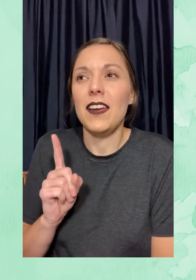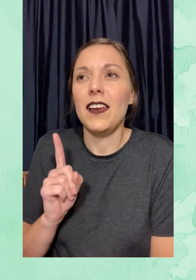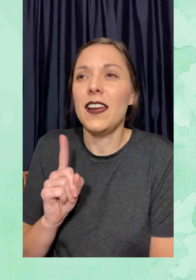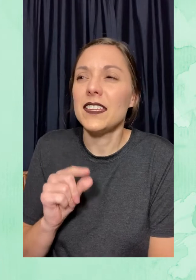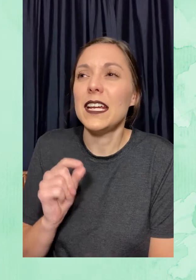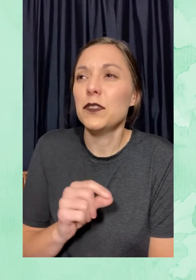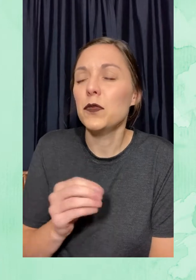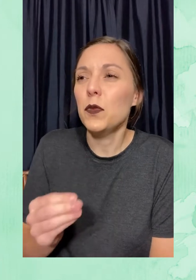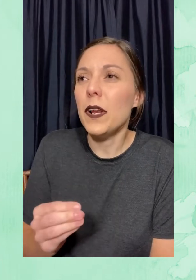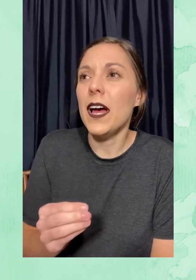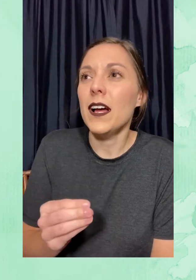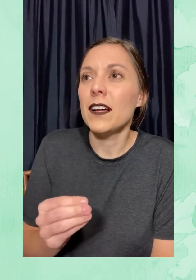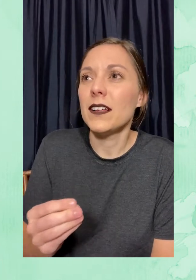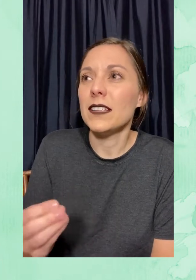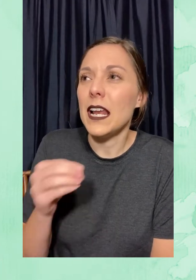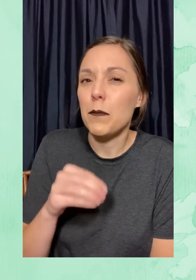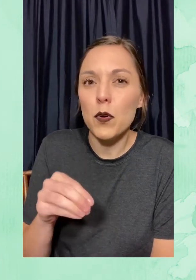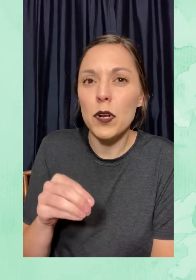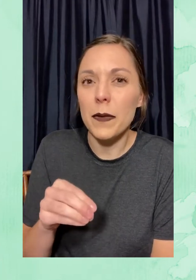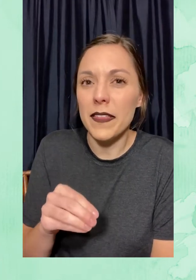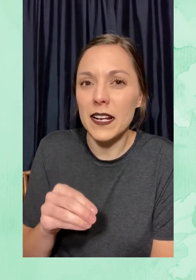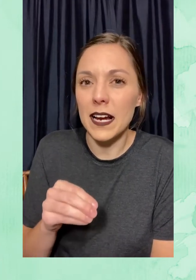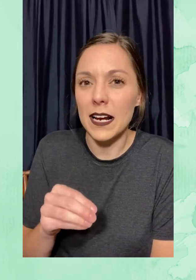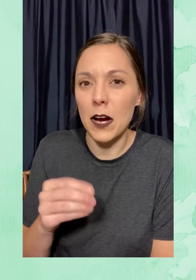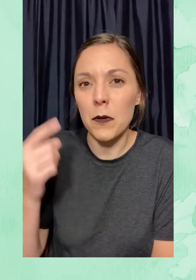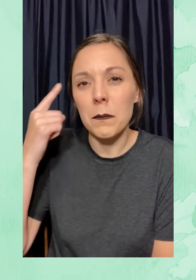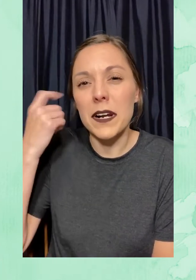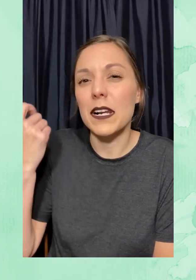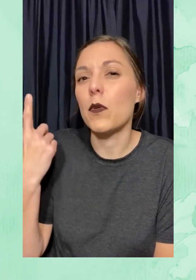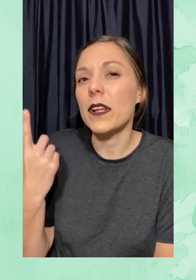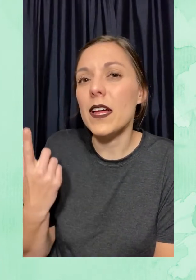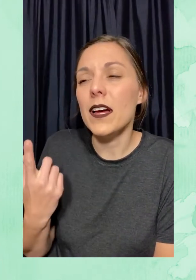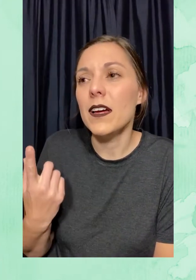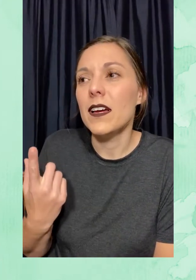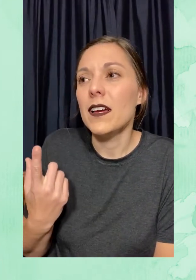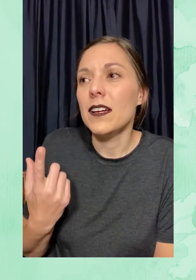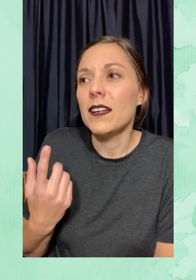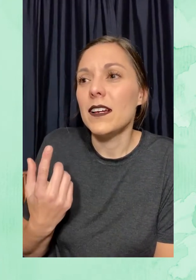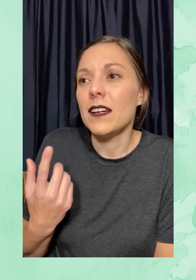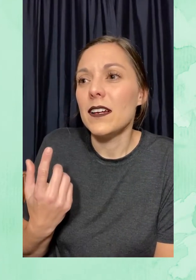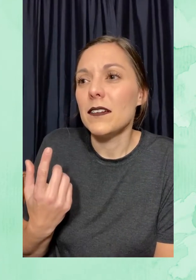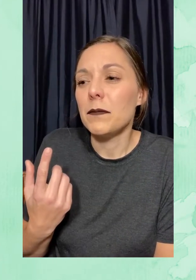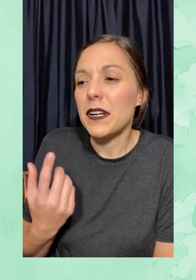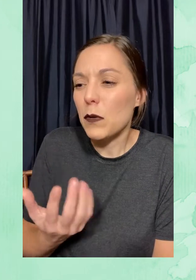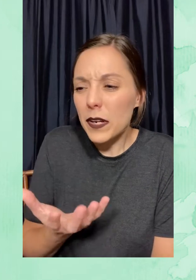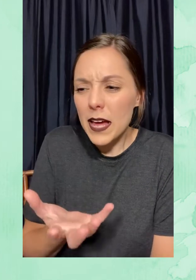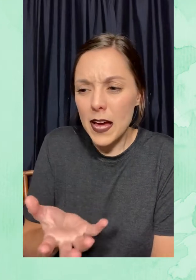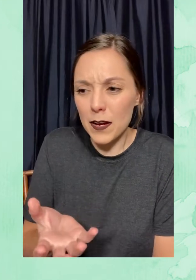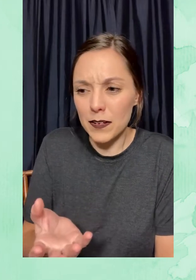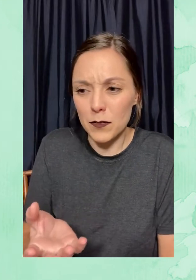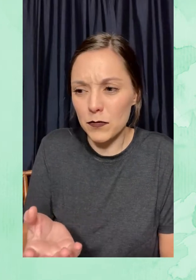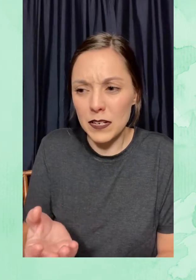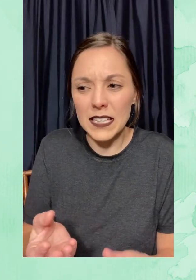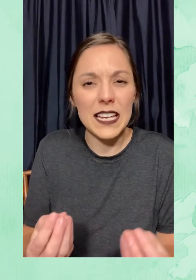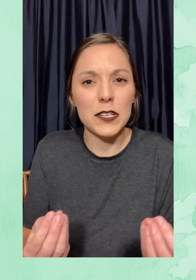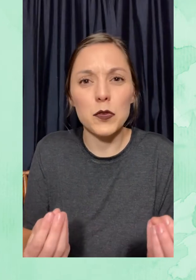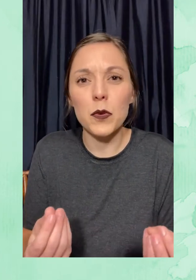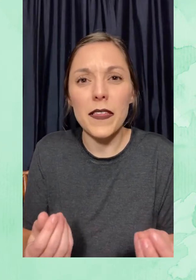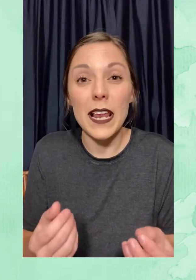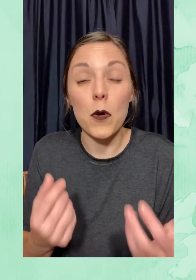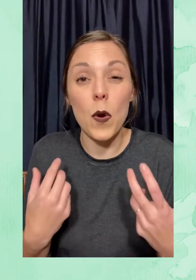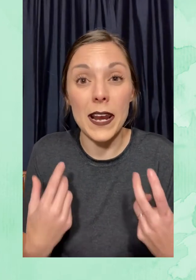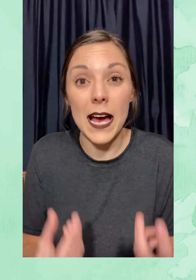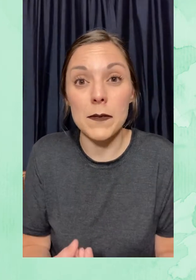La textura de la pulpa del cacao me recuerda a la